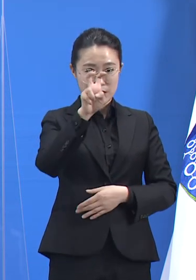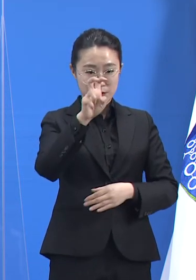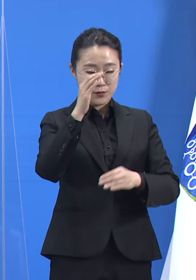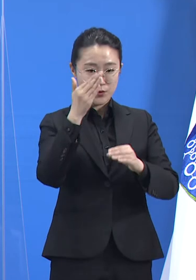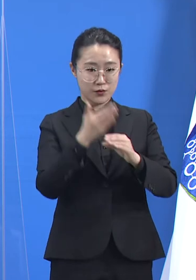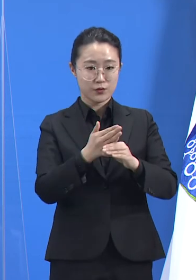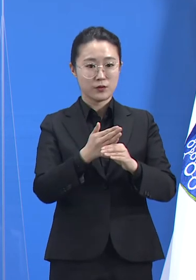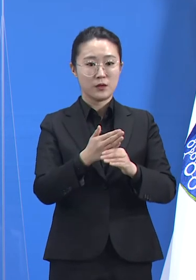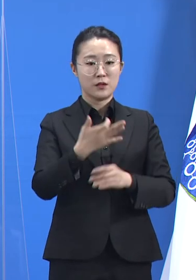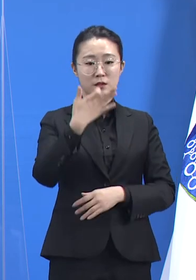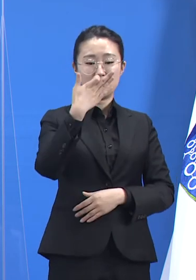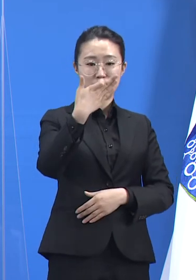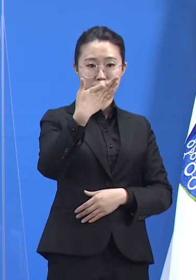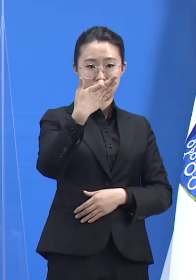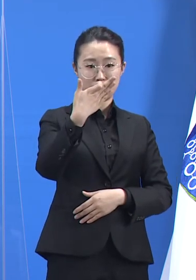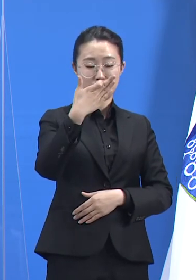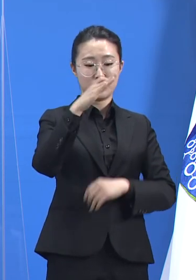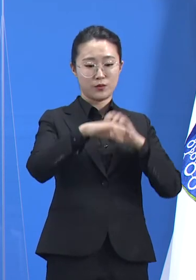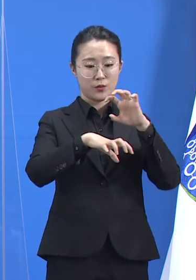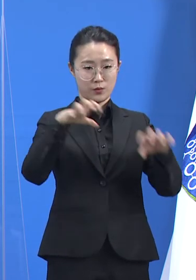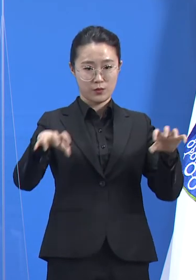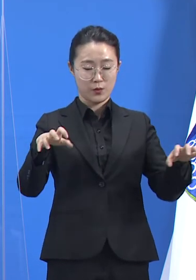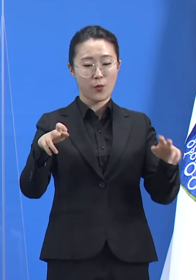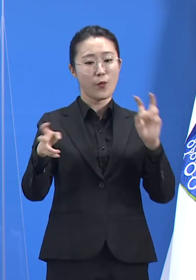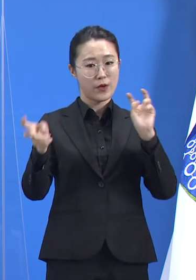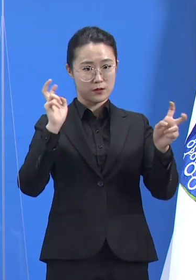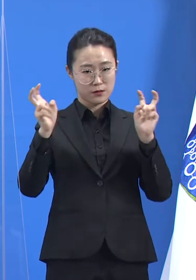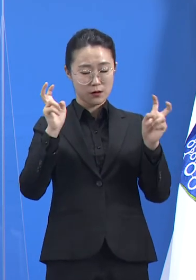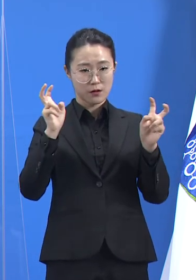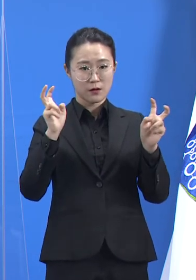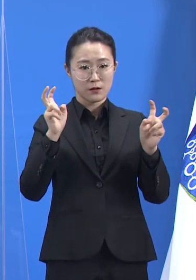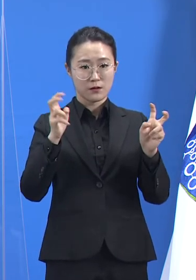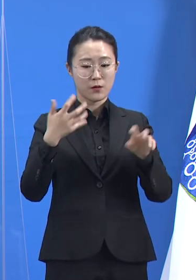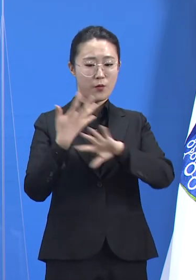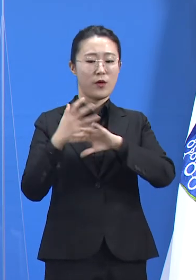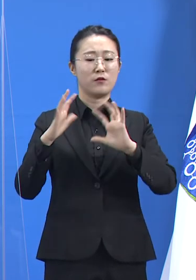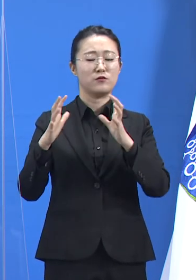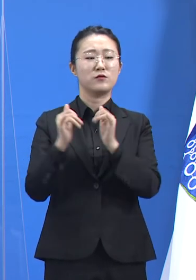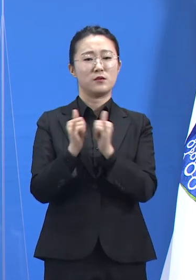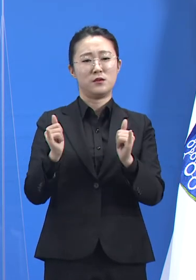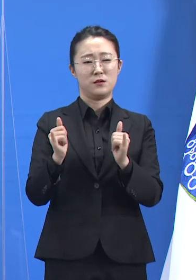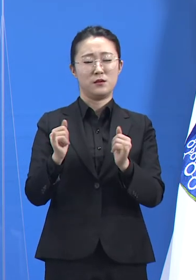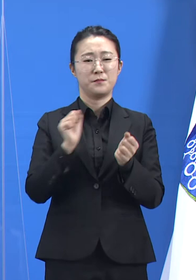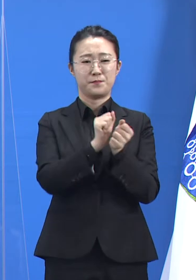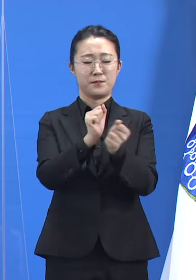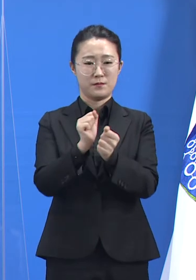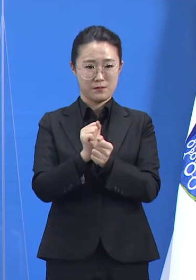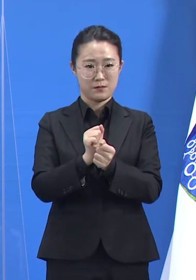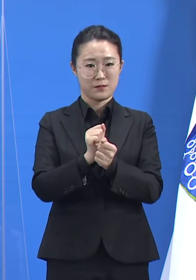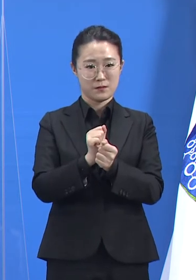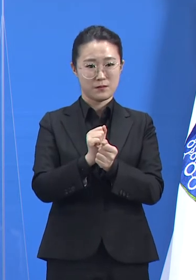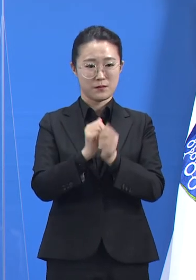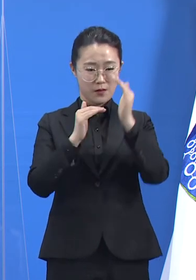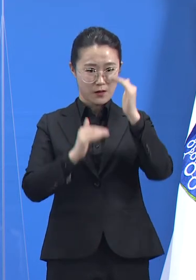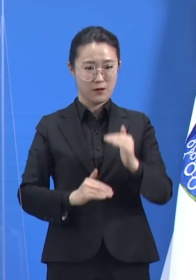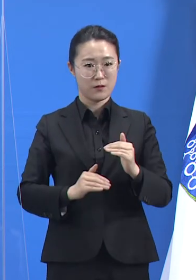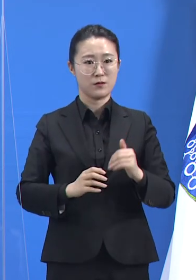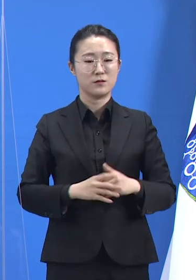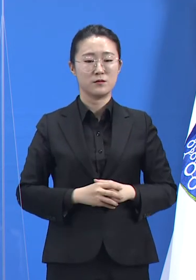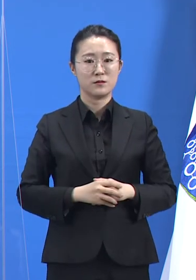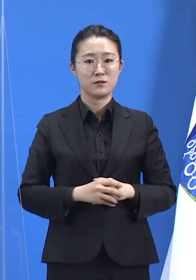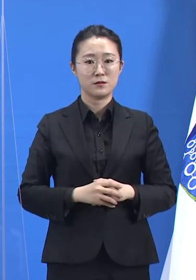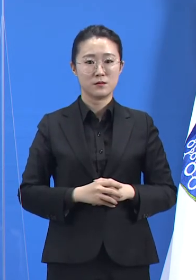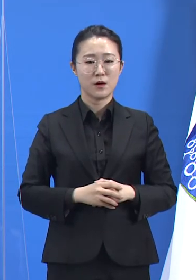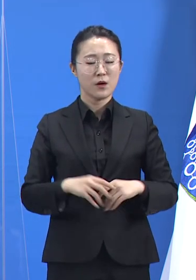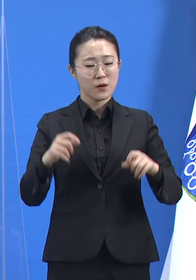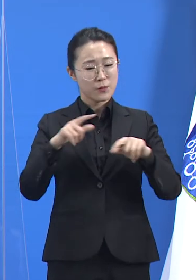감염되어 있었습니다. 외국인 노동자가 다수 확진된 사업장은 대체로 기숙사 등